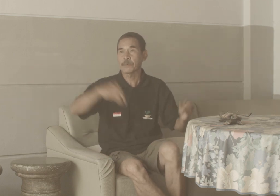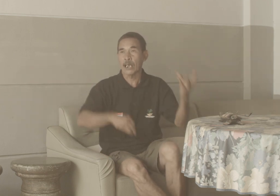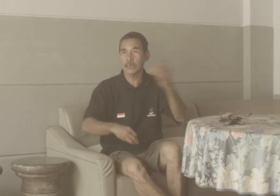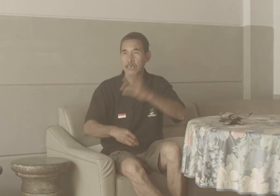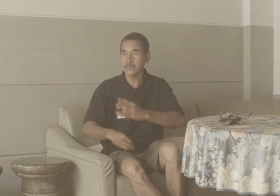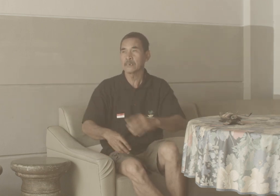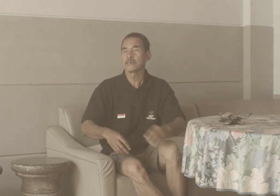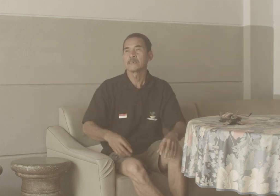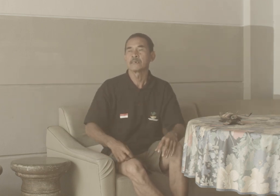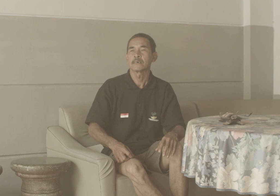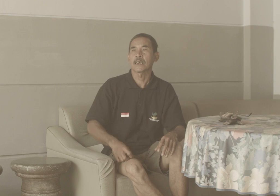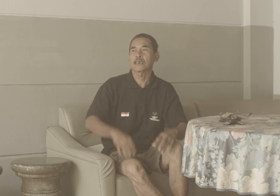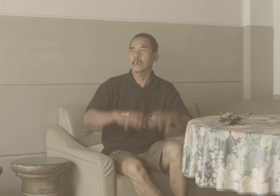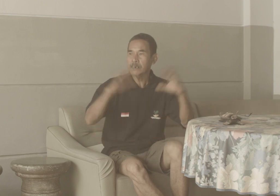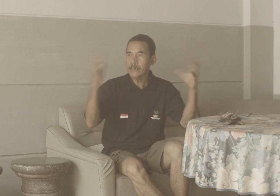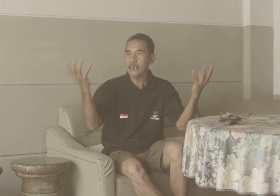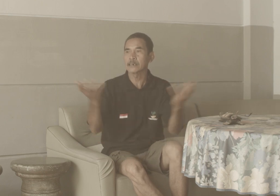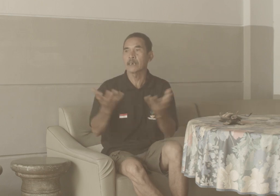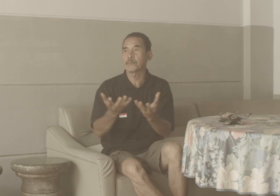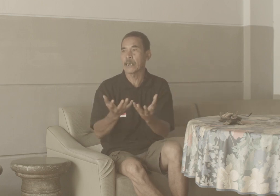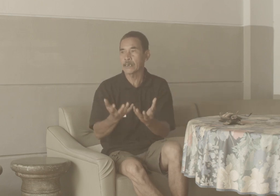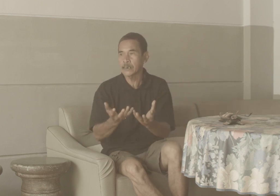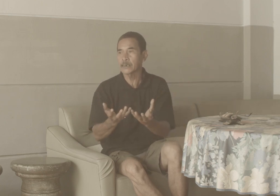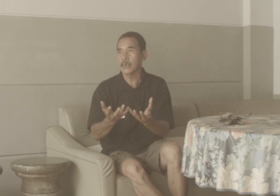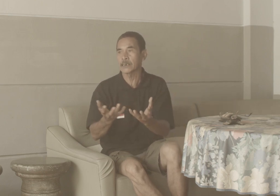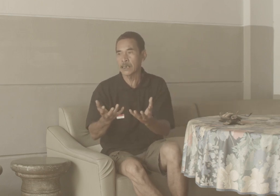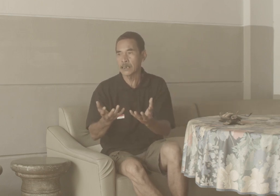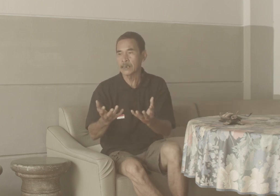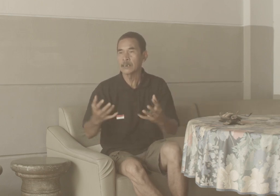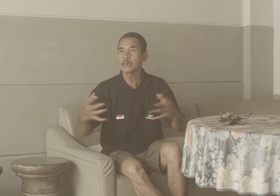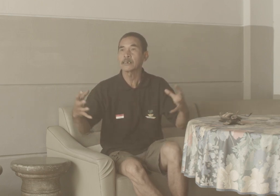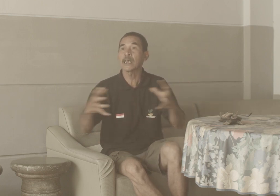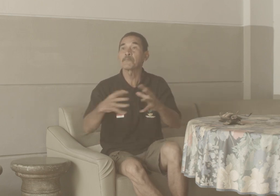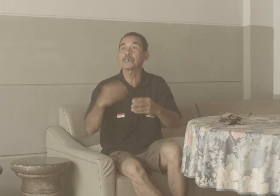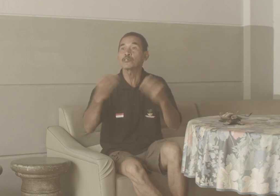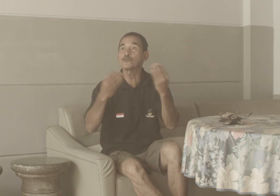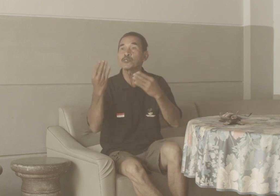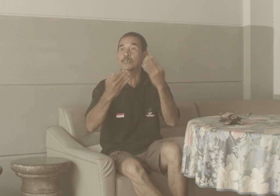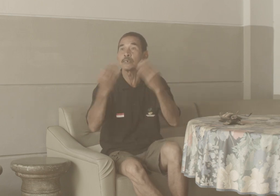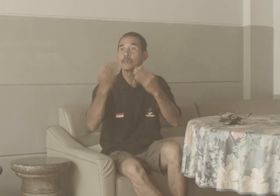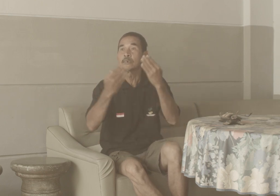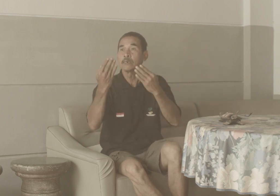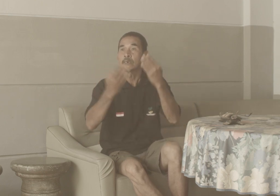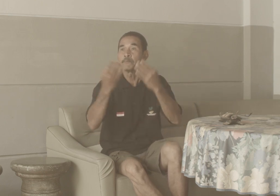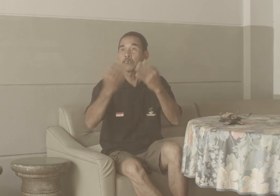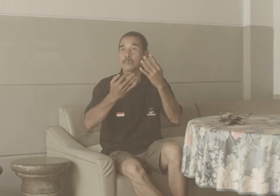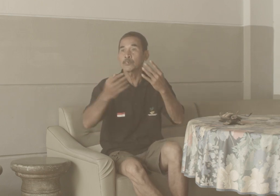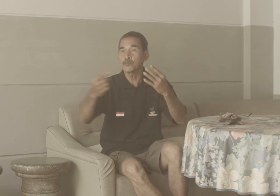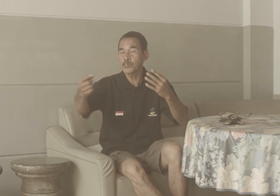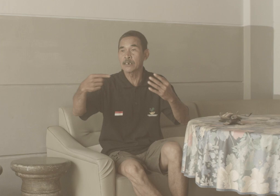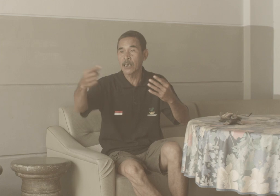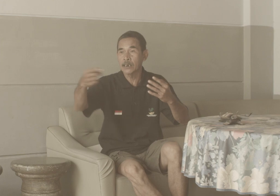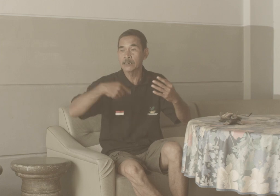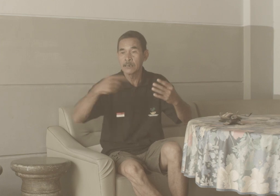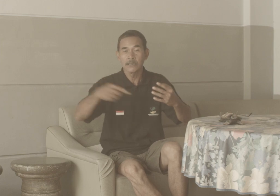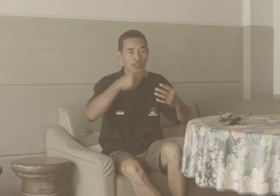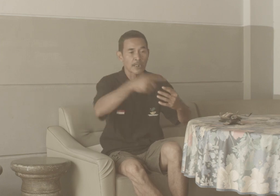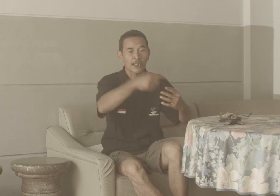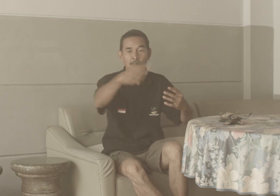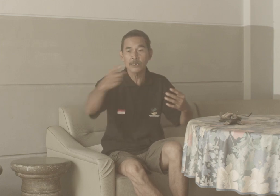penyakit Nah karena dia kena penyakit Akhirnya Dia berdiskusi Berdiskusi dengan Saudara-saudara